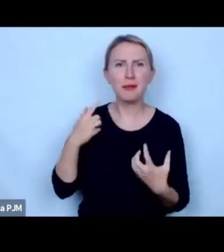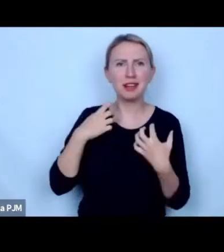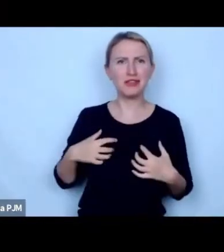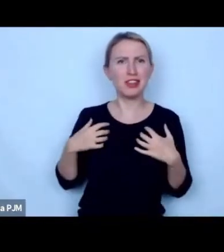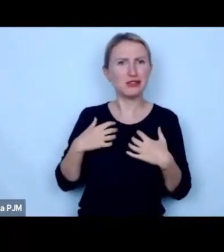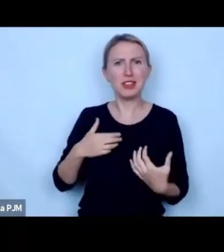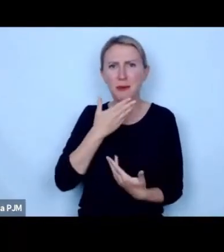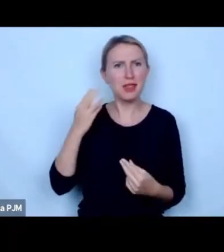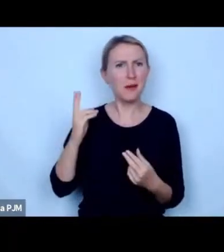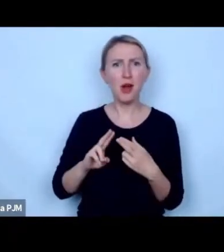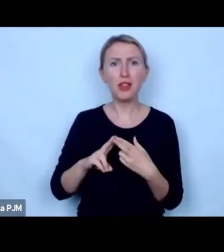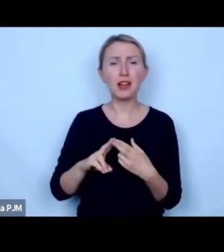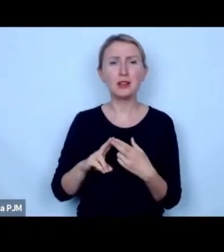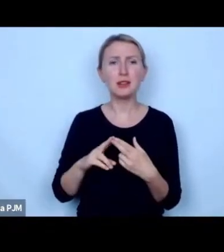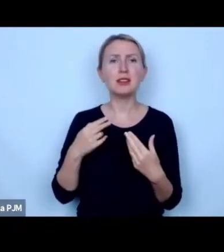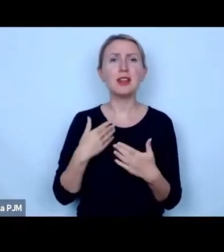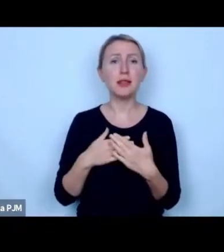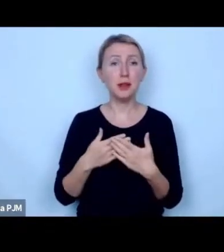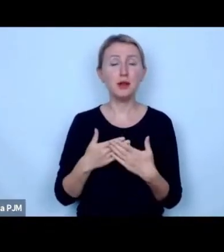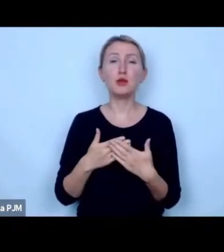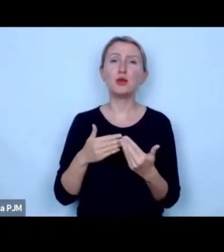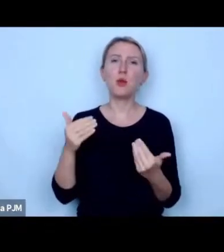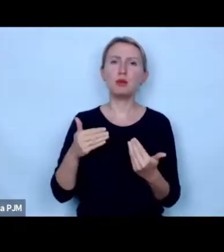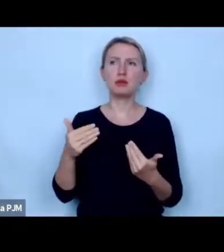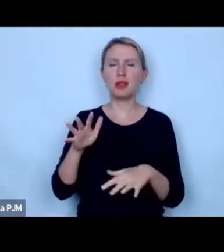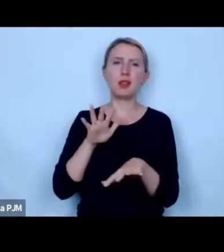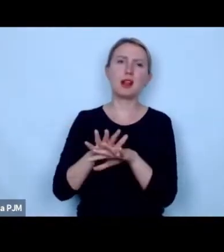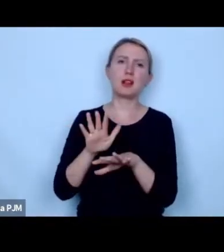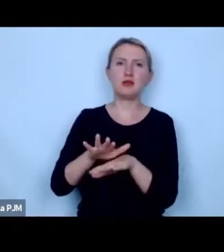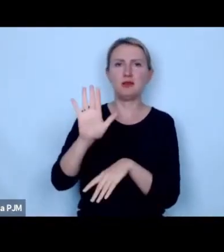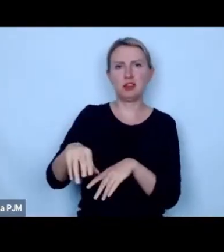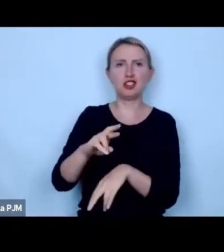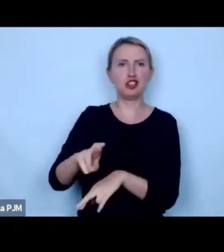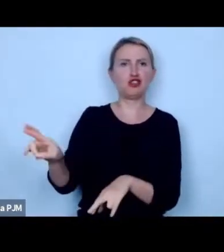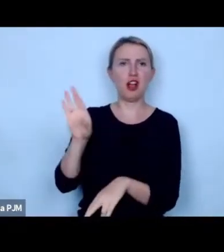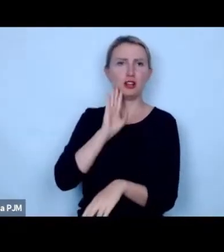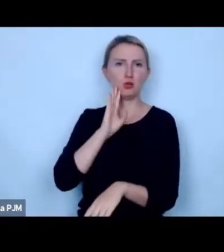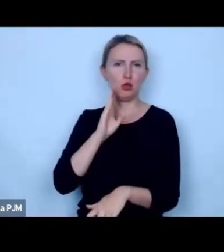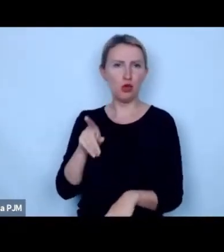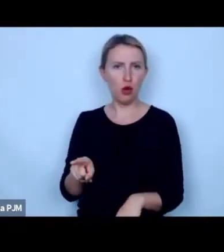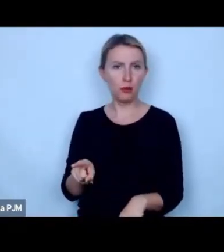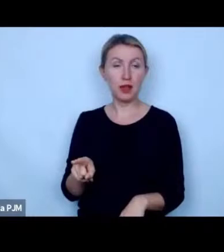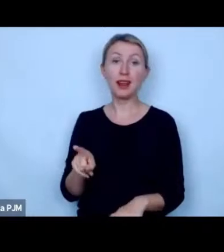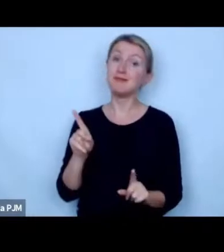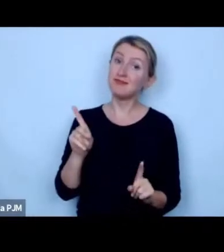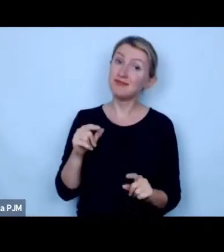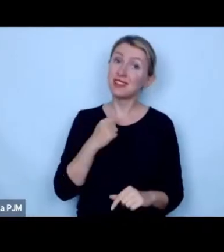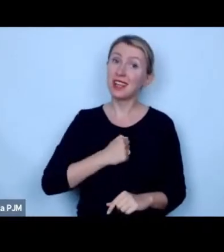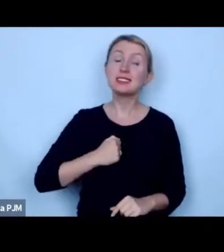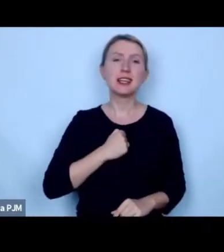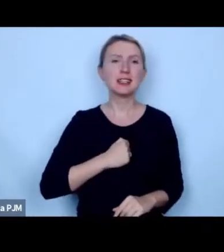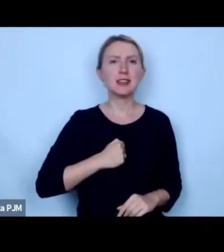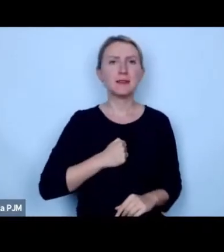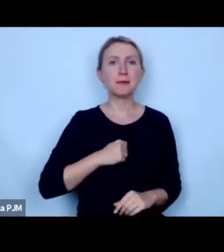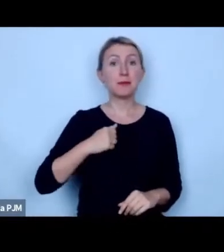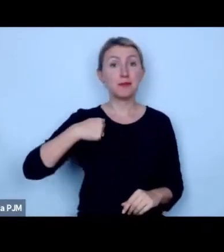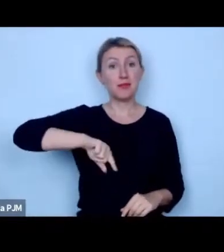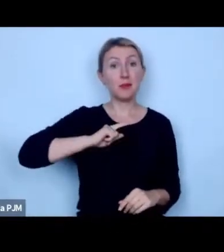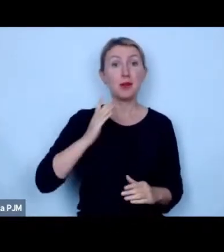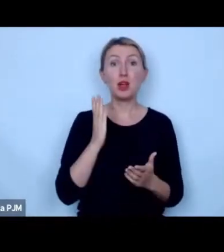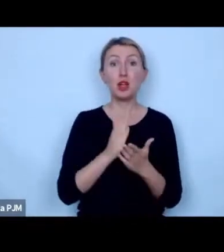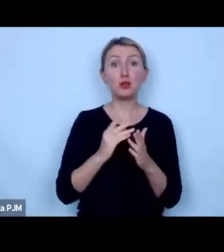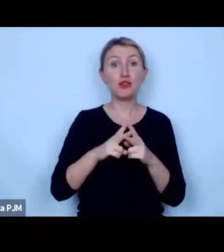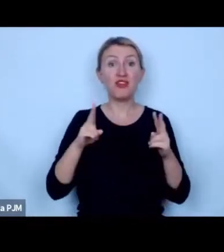zwierzętami przez co pozwala traktować je jako przedmioty niestety żyjemy w XXI